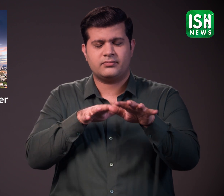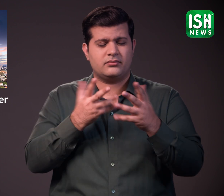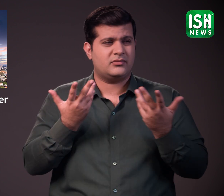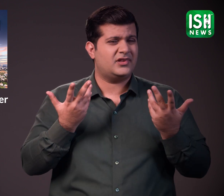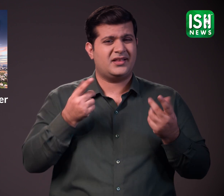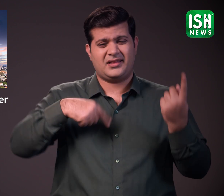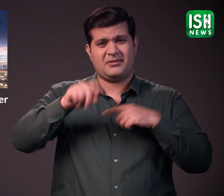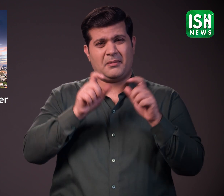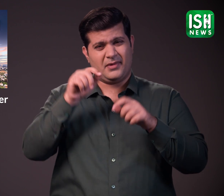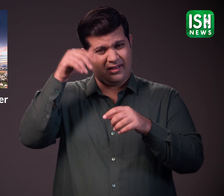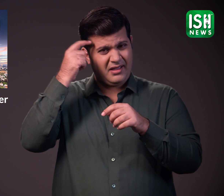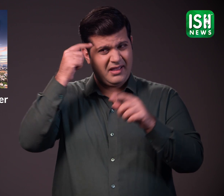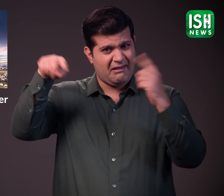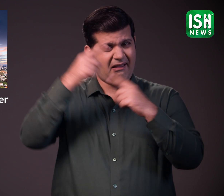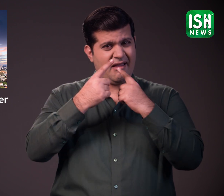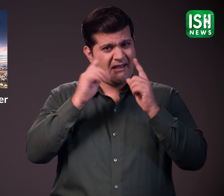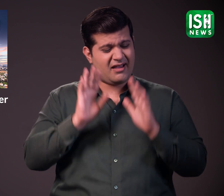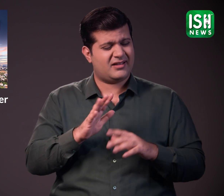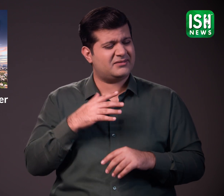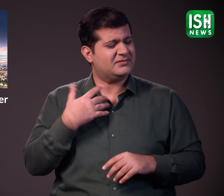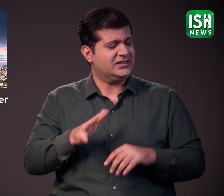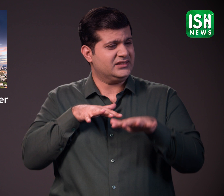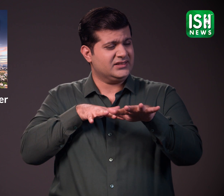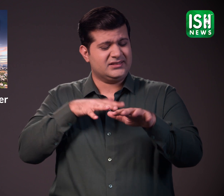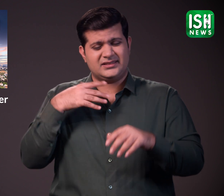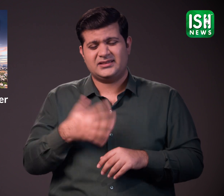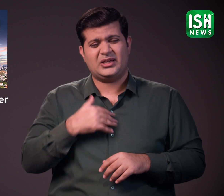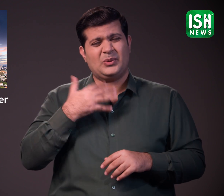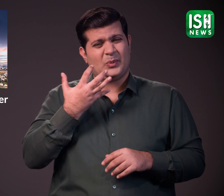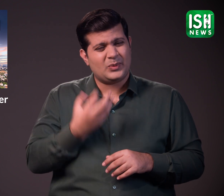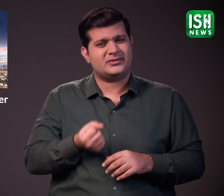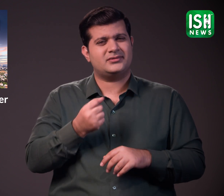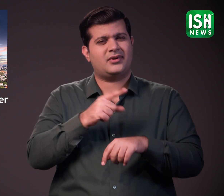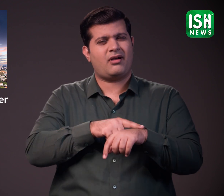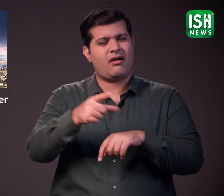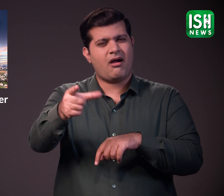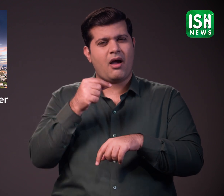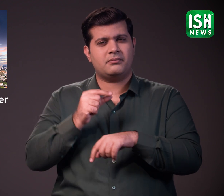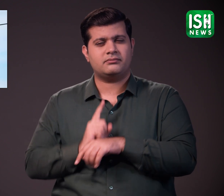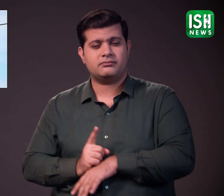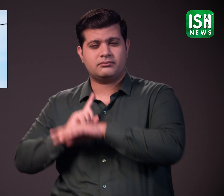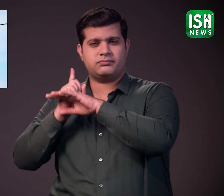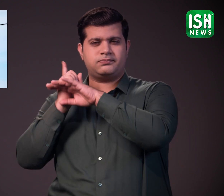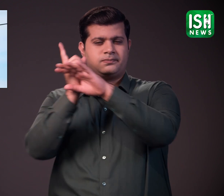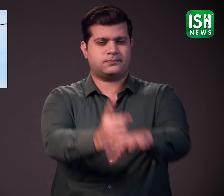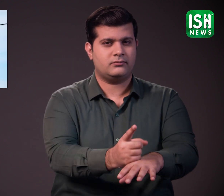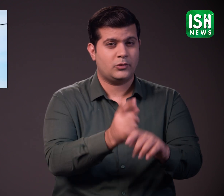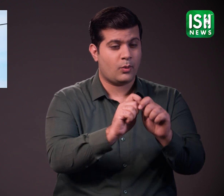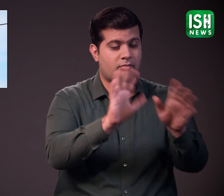हम में से अधिकांच लोग सोचते हैं कि यह बैतर होता यदि हम काम पर आने जाने के लिए